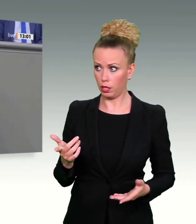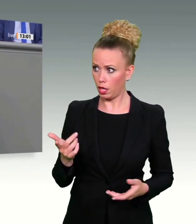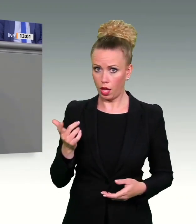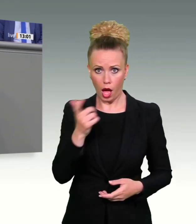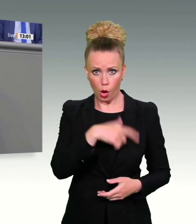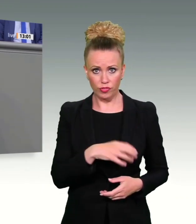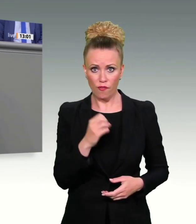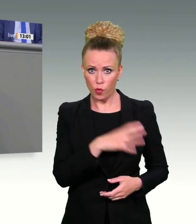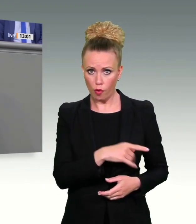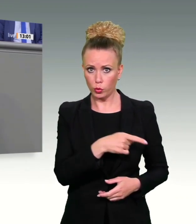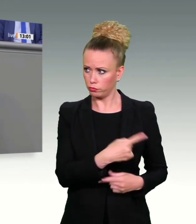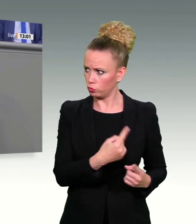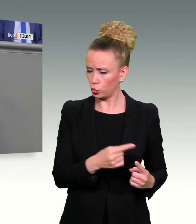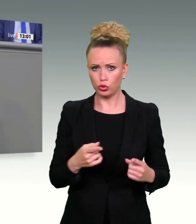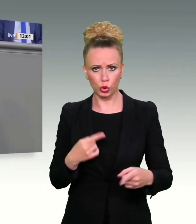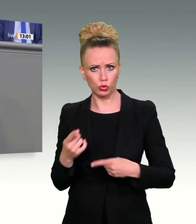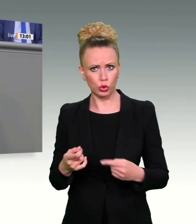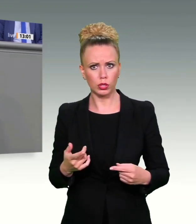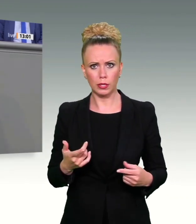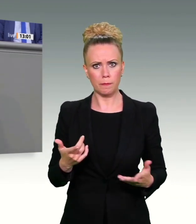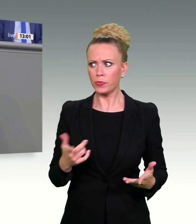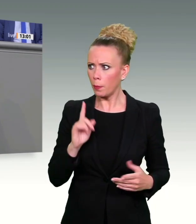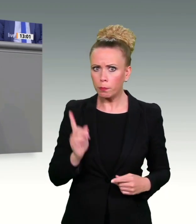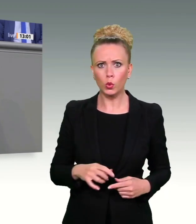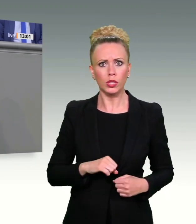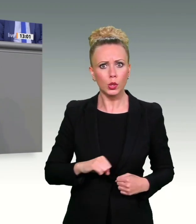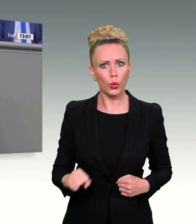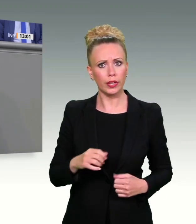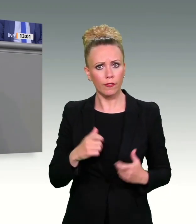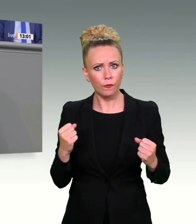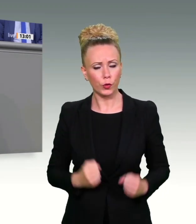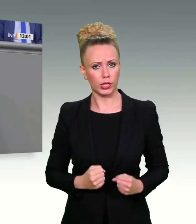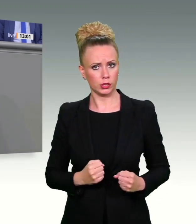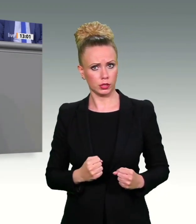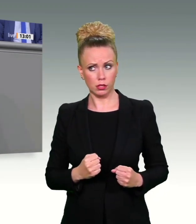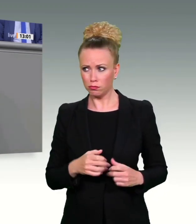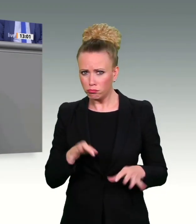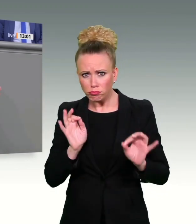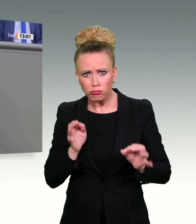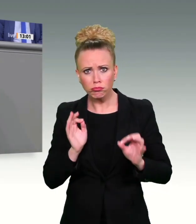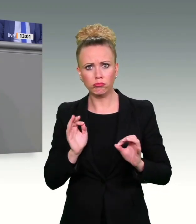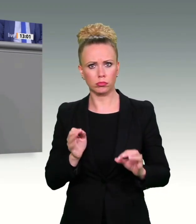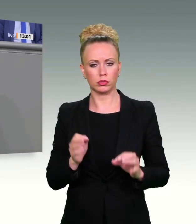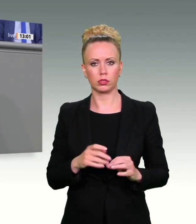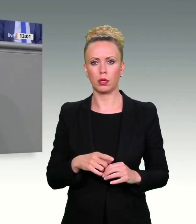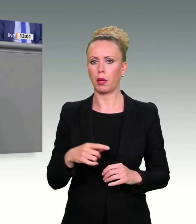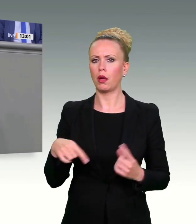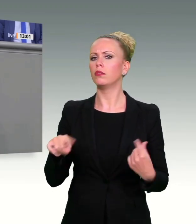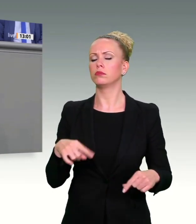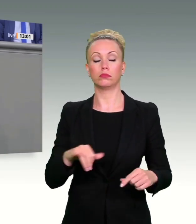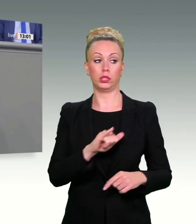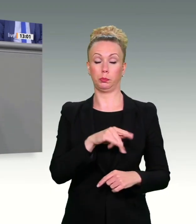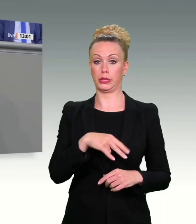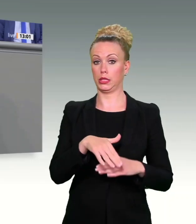schnellstmöglich in eine Diskussion darüber einsteigen, diesen Quick-Freeze-Ansatz auf den Weg zu bringen. Und dann höre ich immer, IP-Adressen, das sei ja nicht so schlimm.